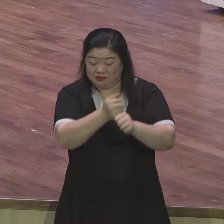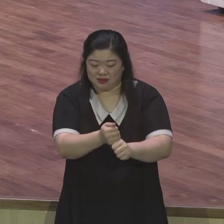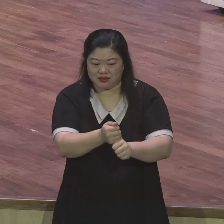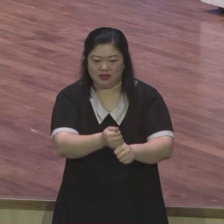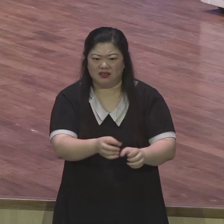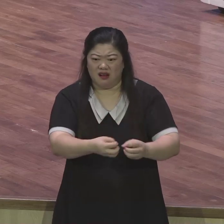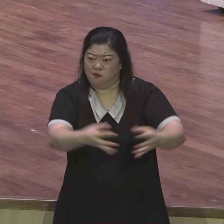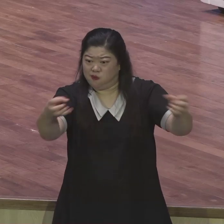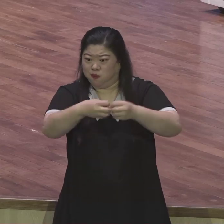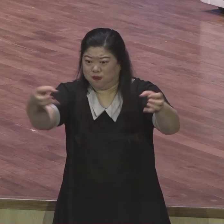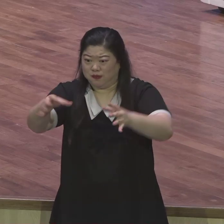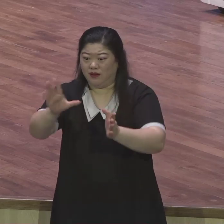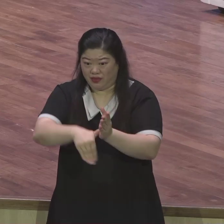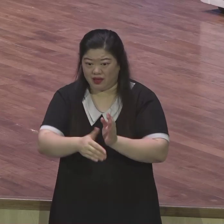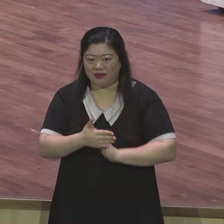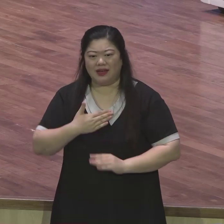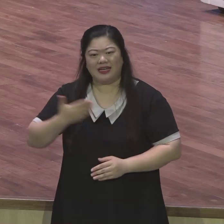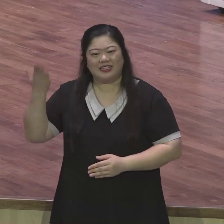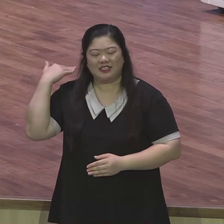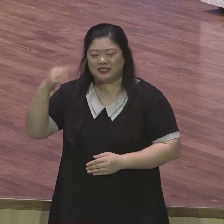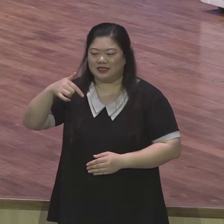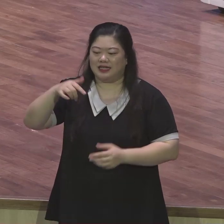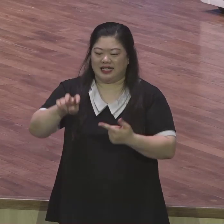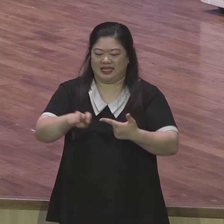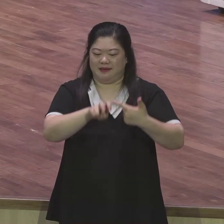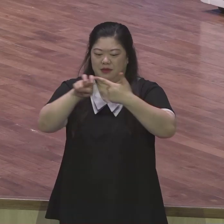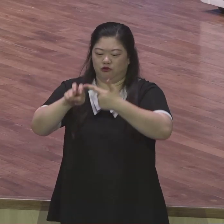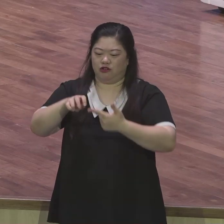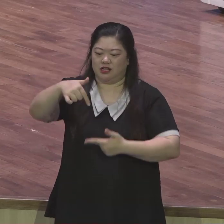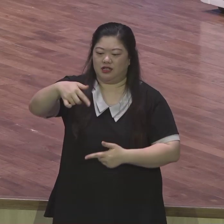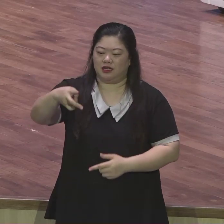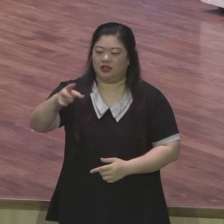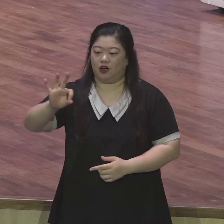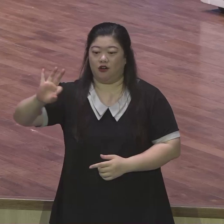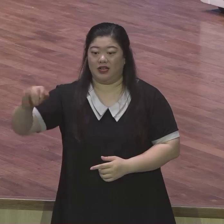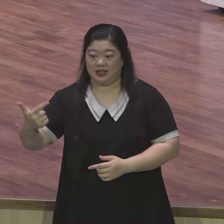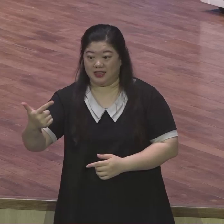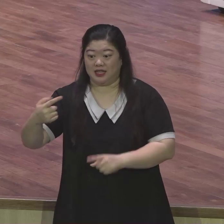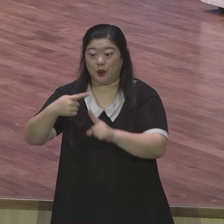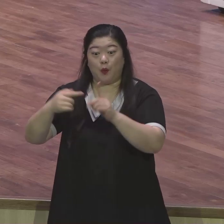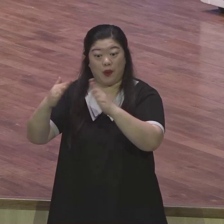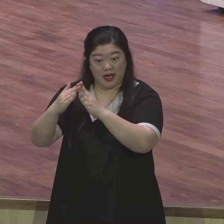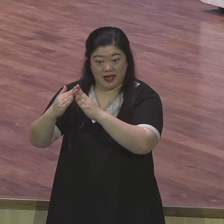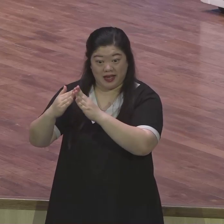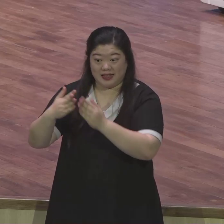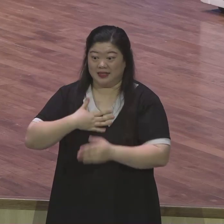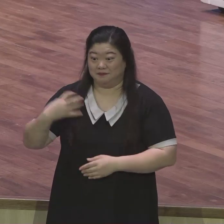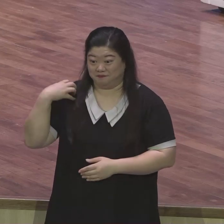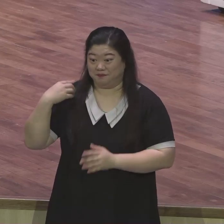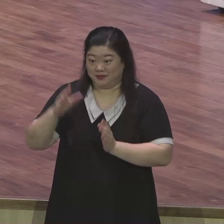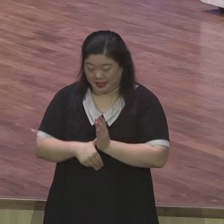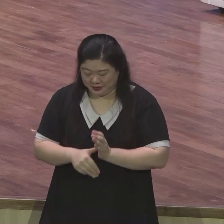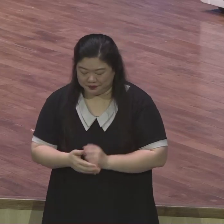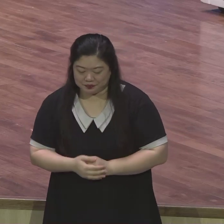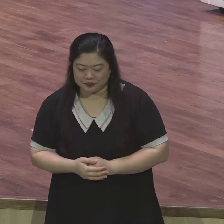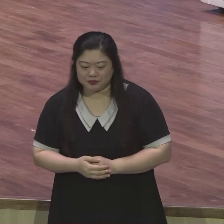부목사로 섬기고 있었습니다 그때 수요의 배를 김대은 목사님 당시에 단위 목사님이신 김대은 목사님